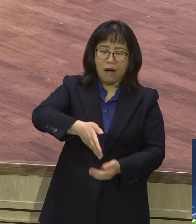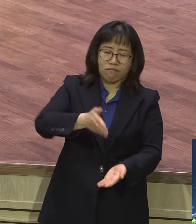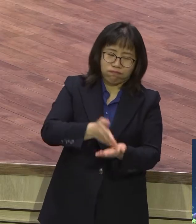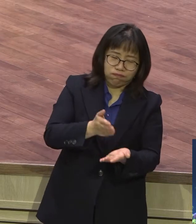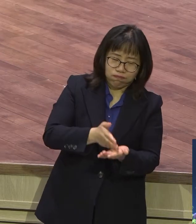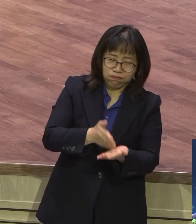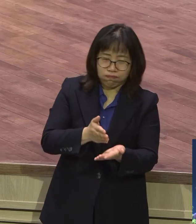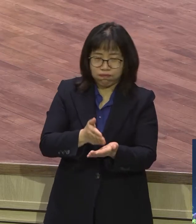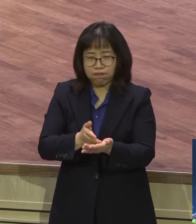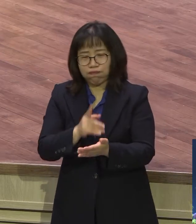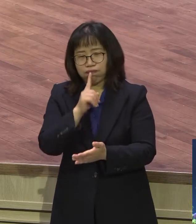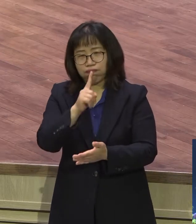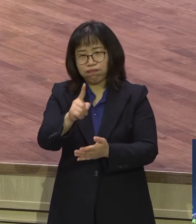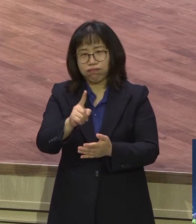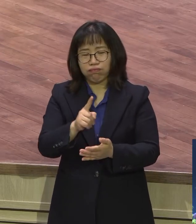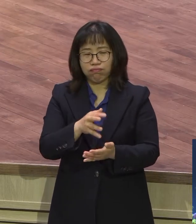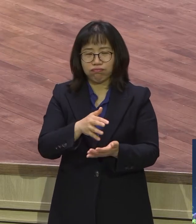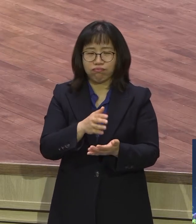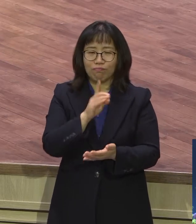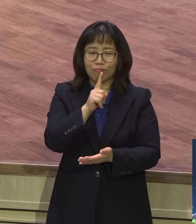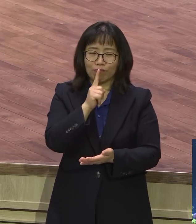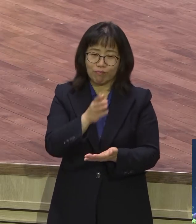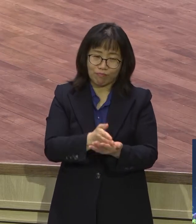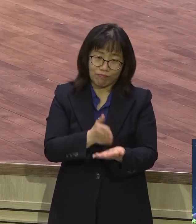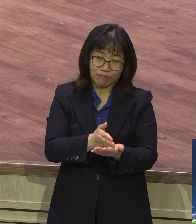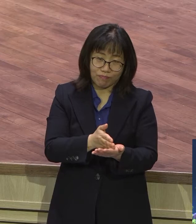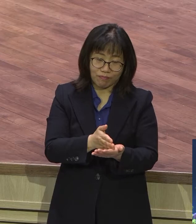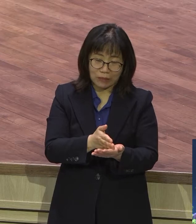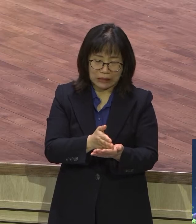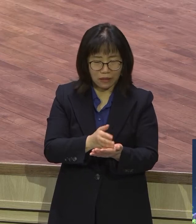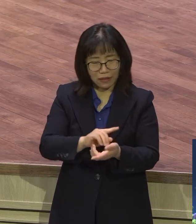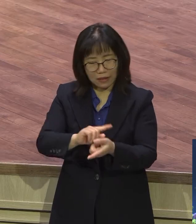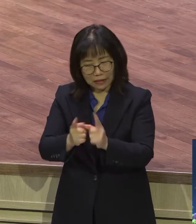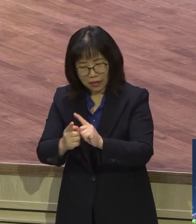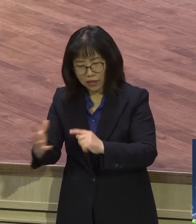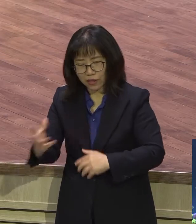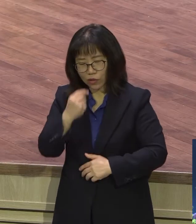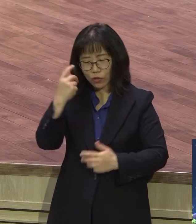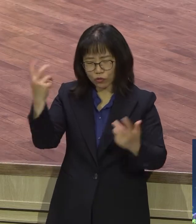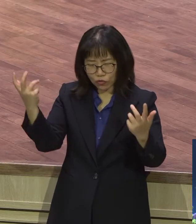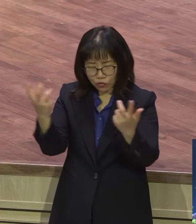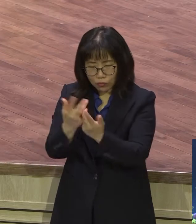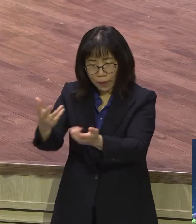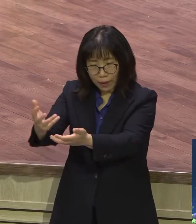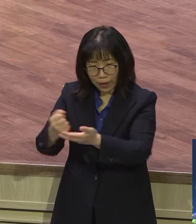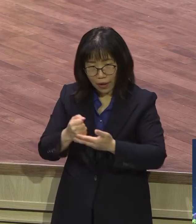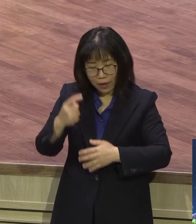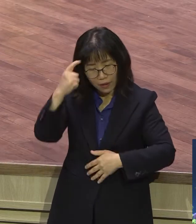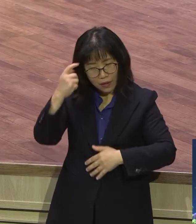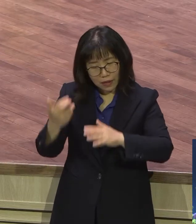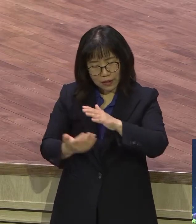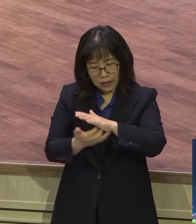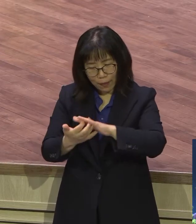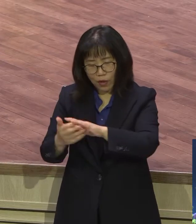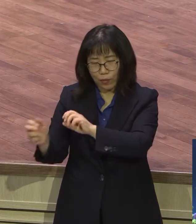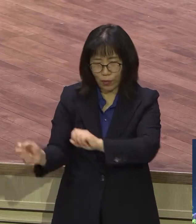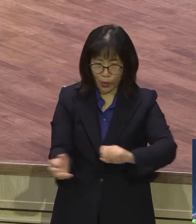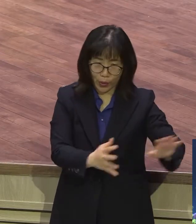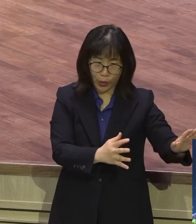받아라 자 성령 충만 받아라 무슨 말이요? 내 생각 내 잔머리 이런 거 염려 그저 다 성령 충만